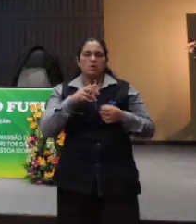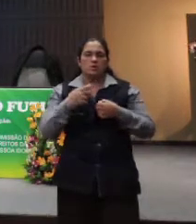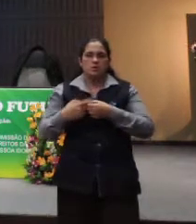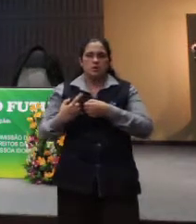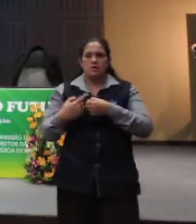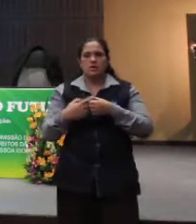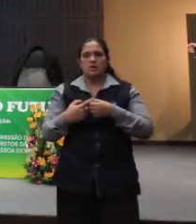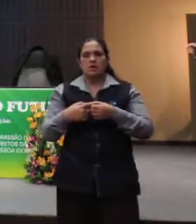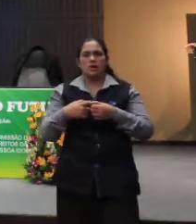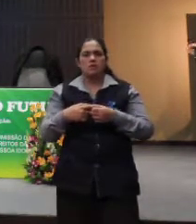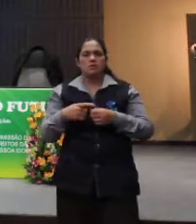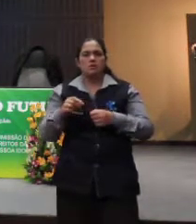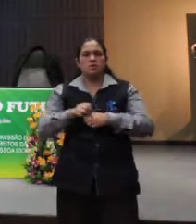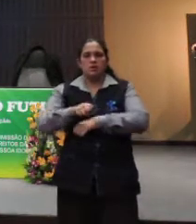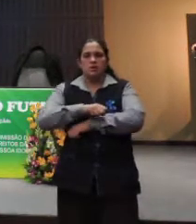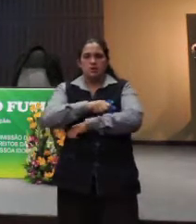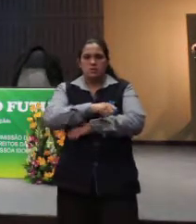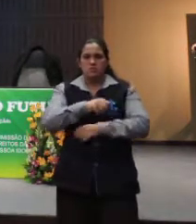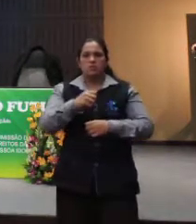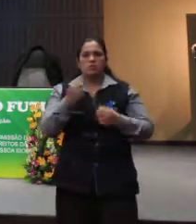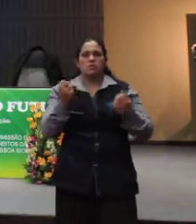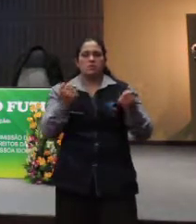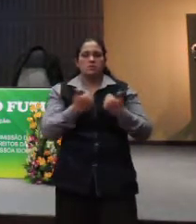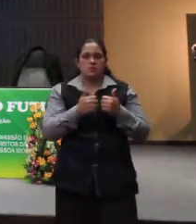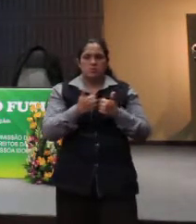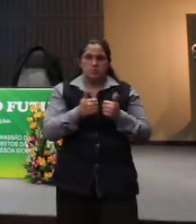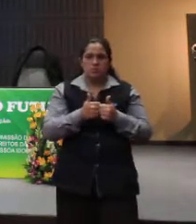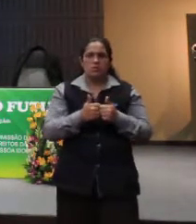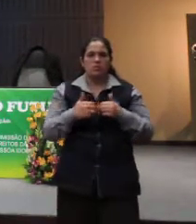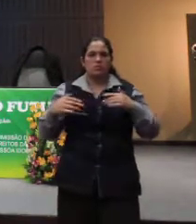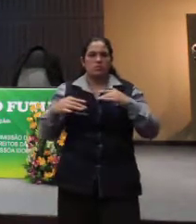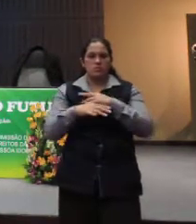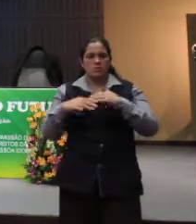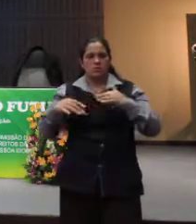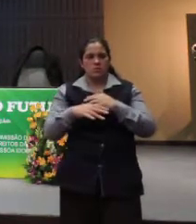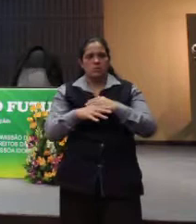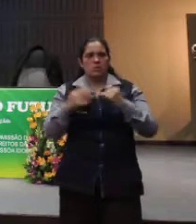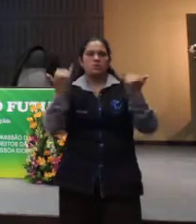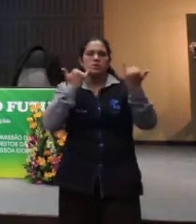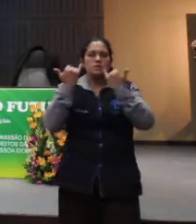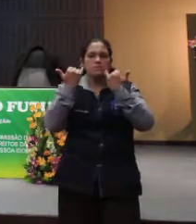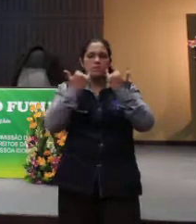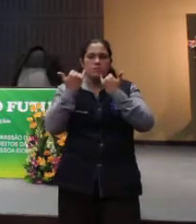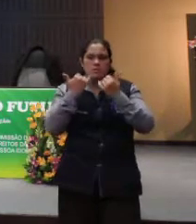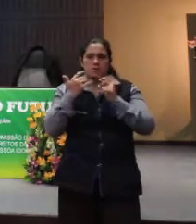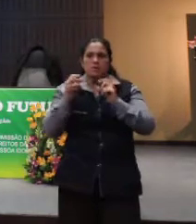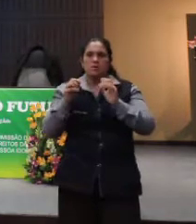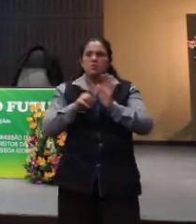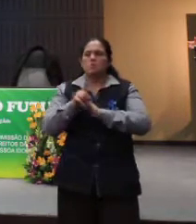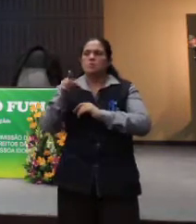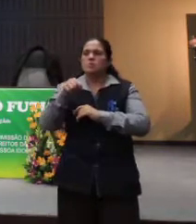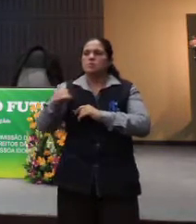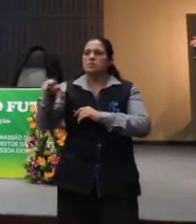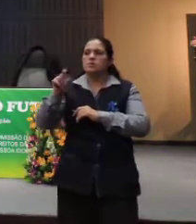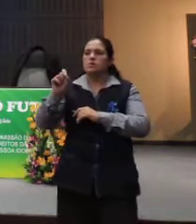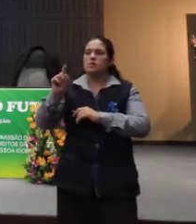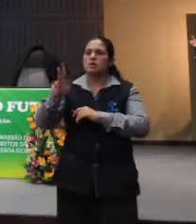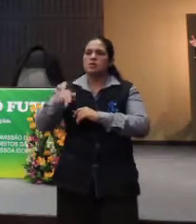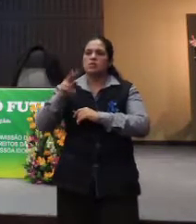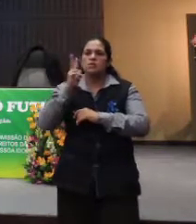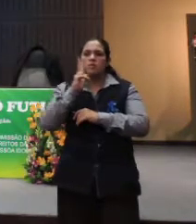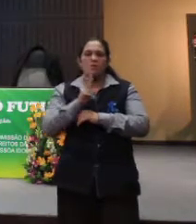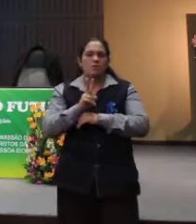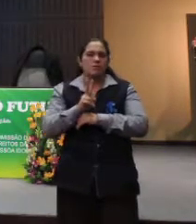arquitetônicas, nos transportes, nas comunicações, na informação. Quem é que nunca viu, ou é,